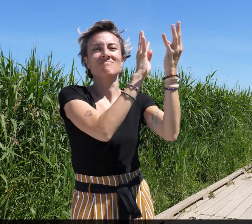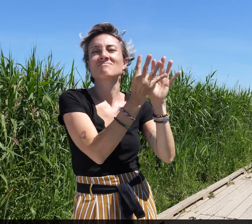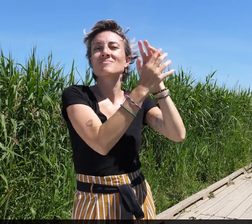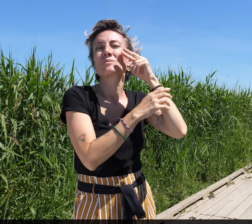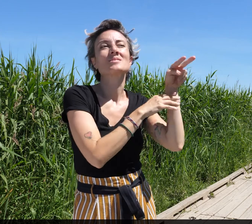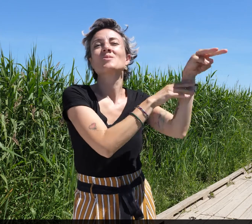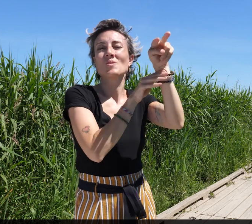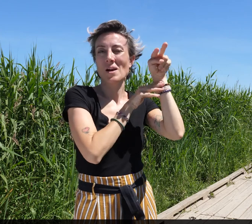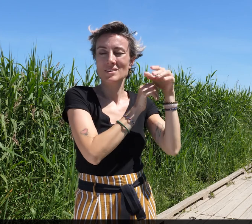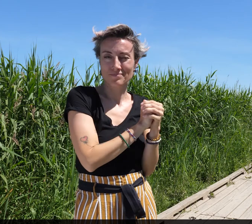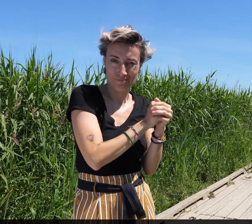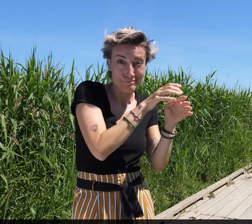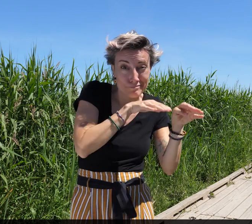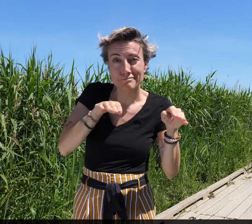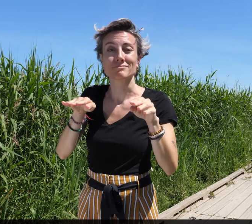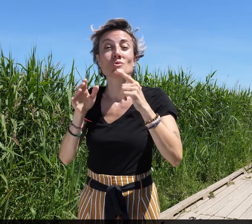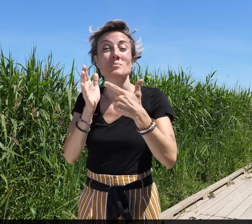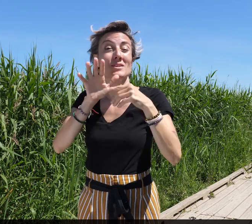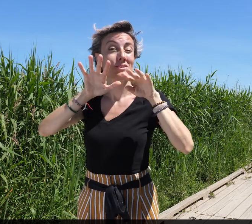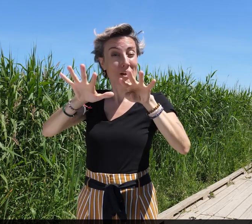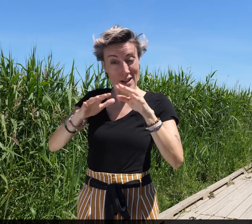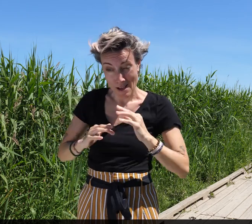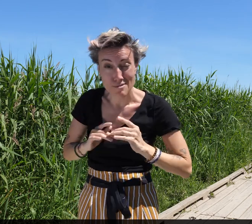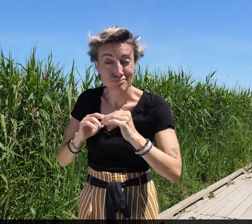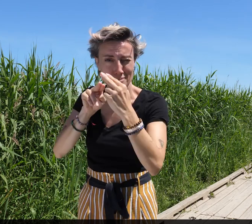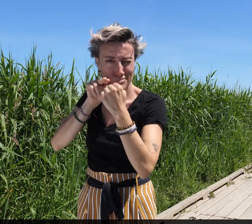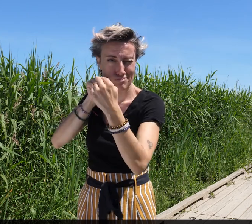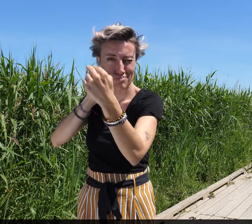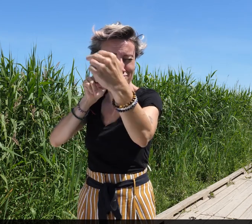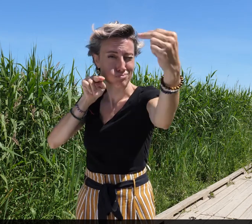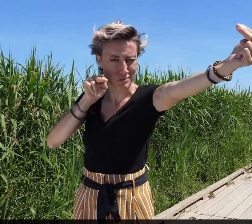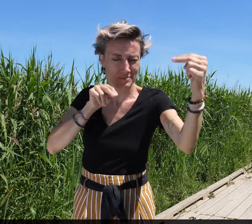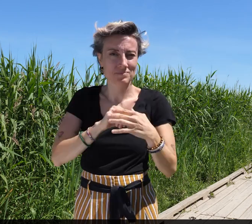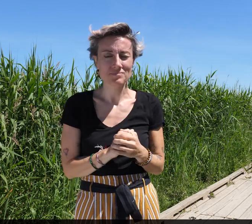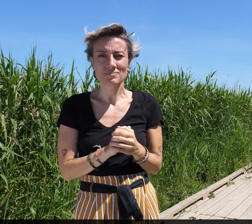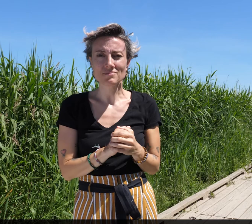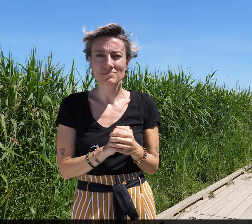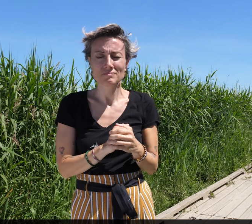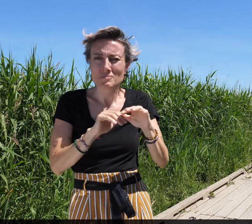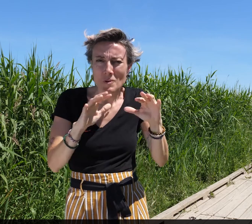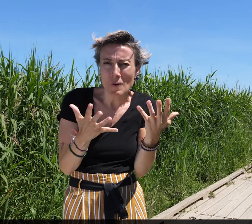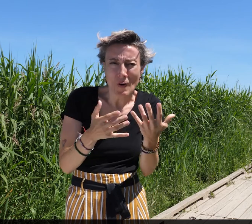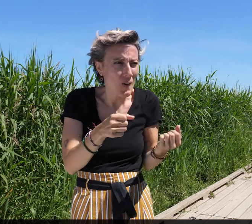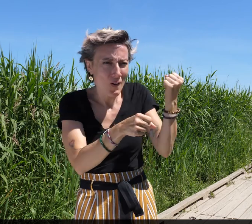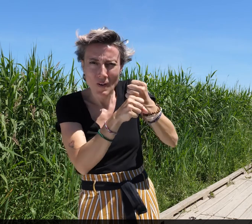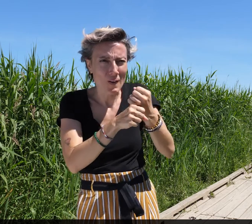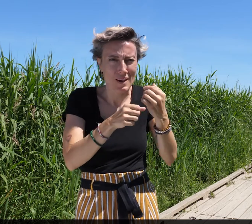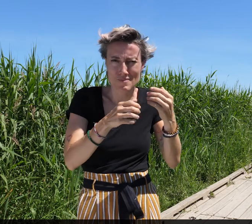2007, puis en 2009, la passerelle en bois qui permet de cheminer depuis le bourg jusqu'au point de vue. Pour ce